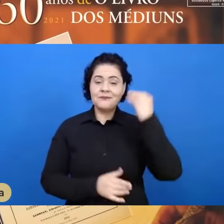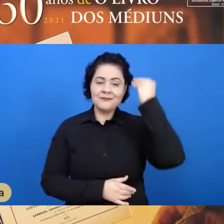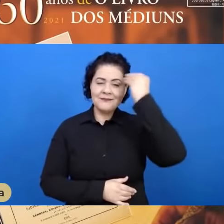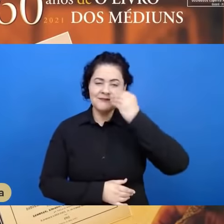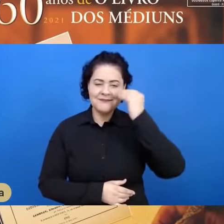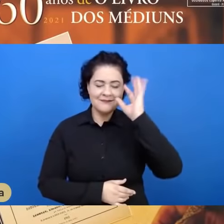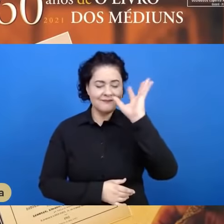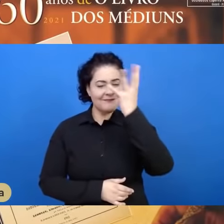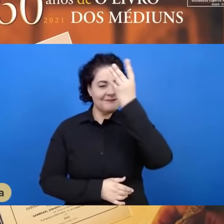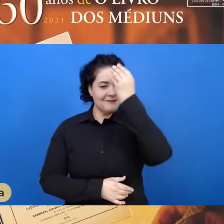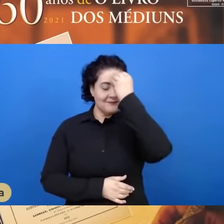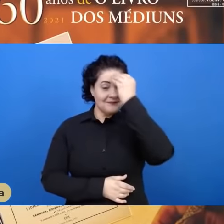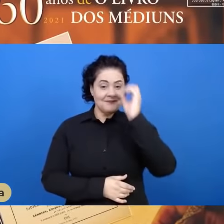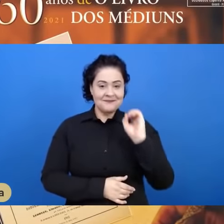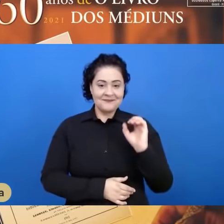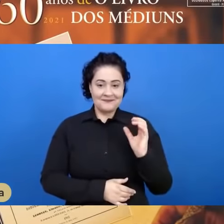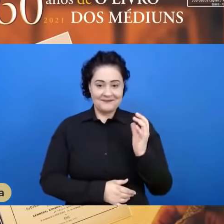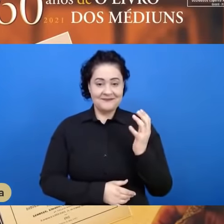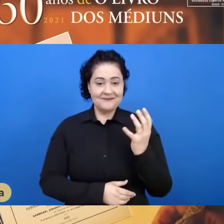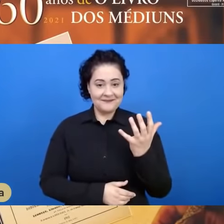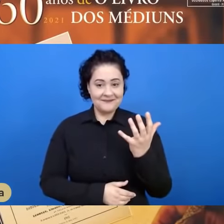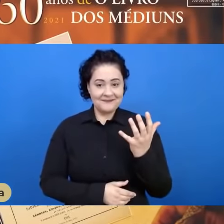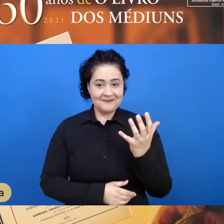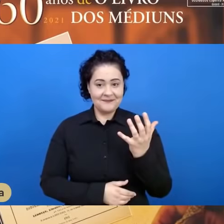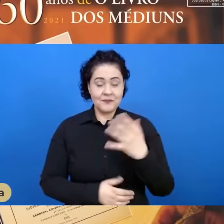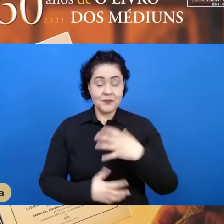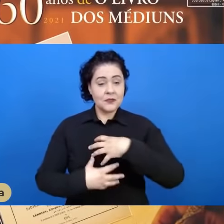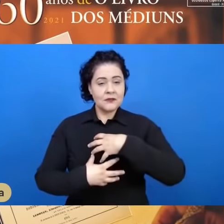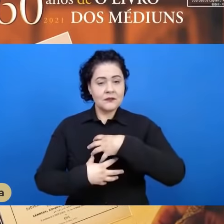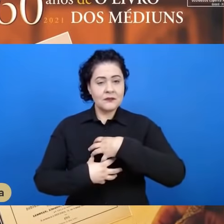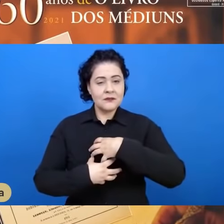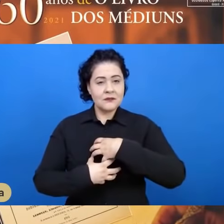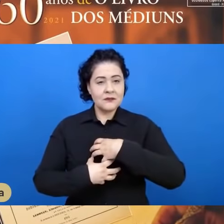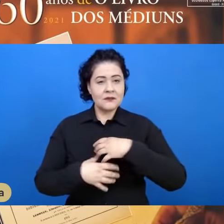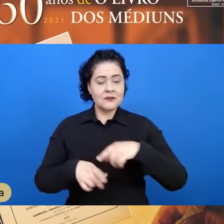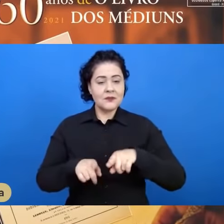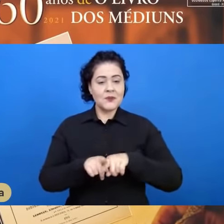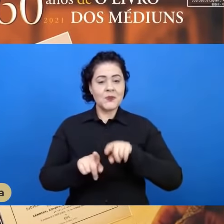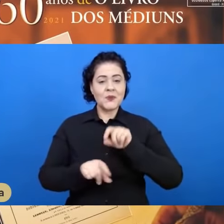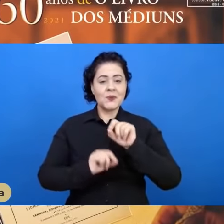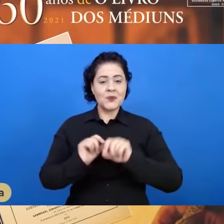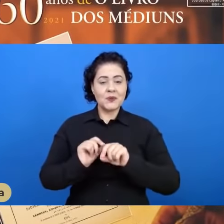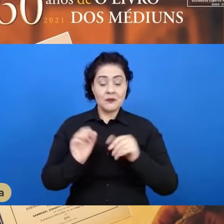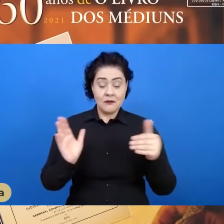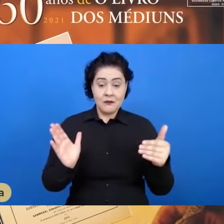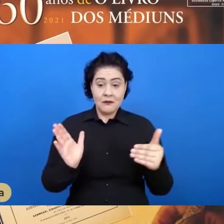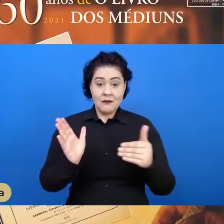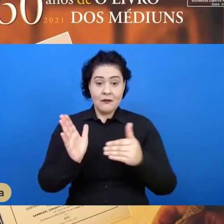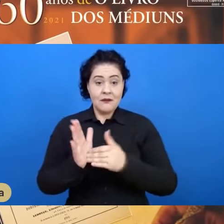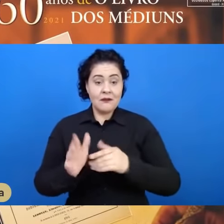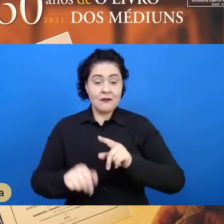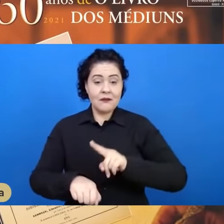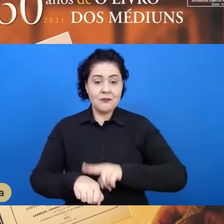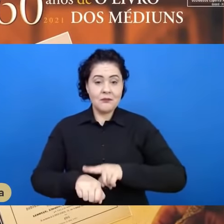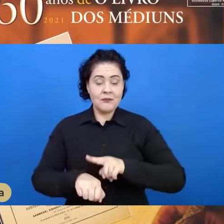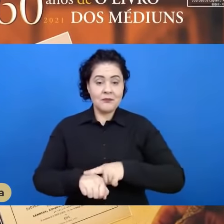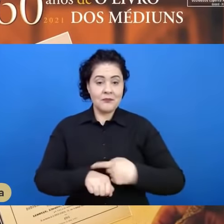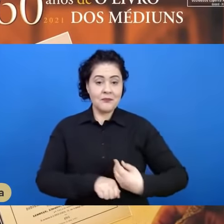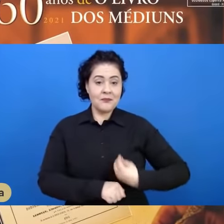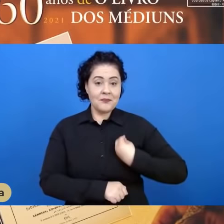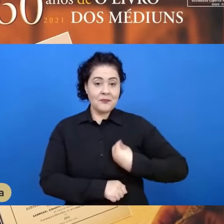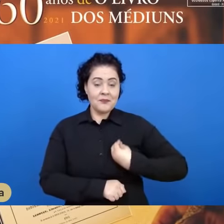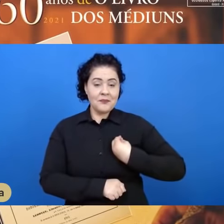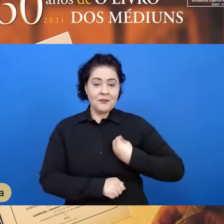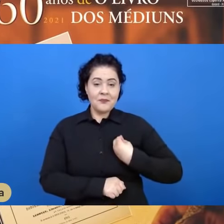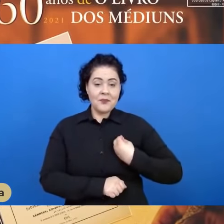mediúnica. Os sentidos daquele que, até ali, se configurava como um